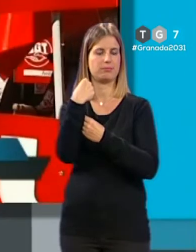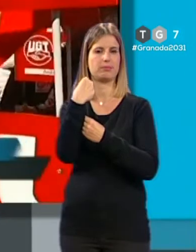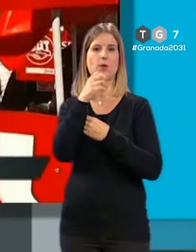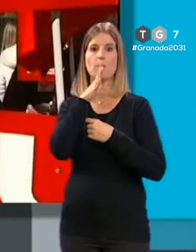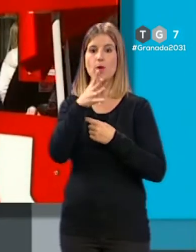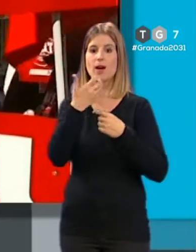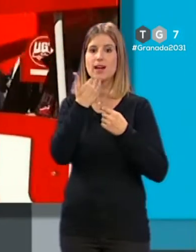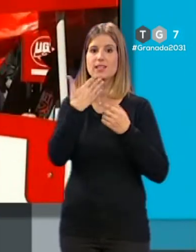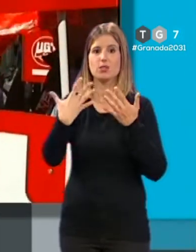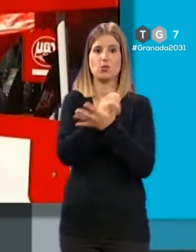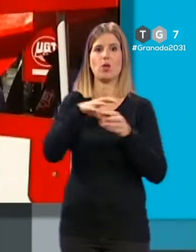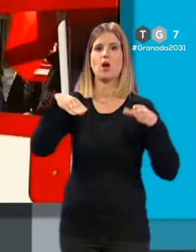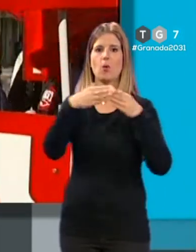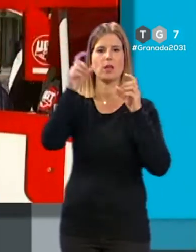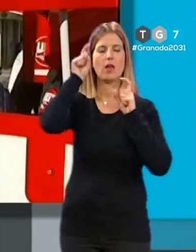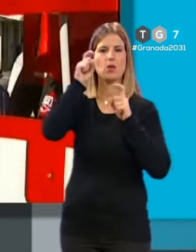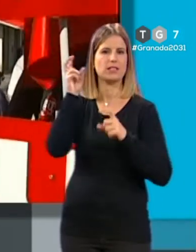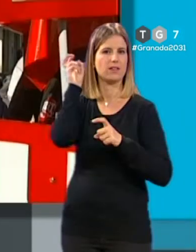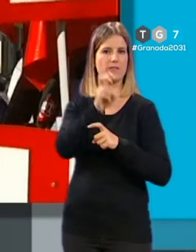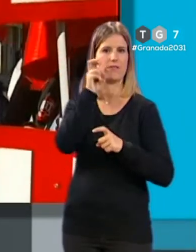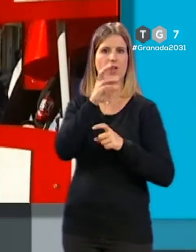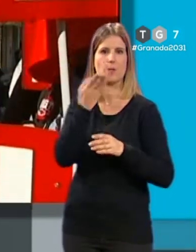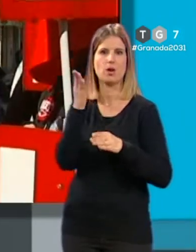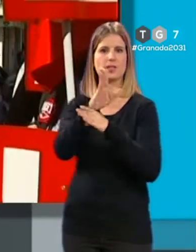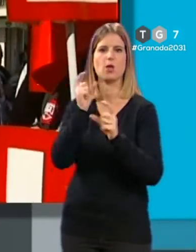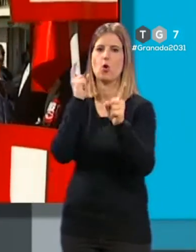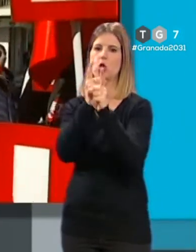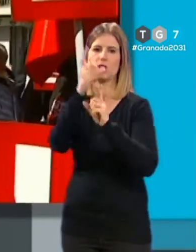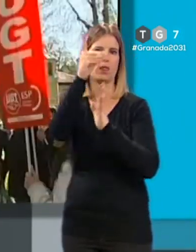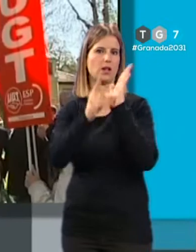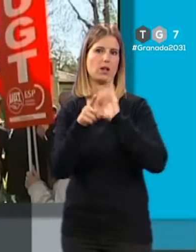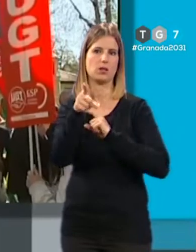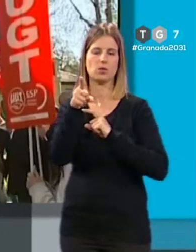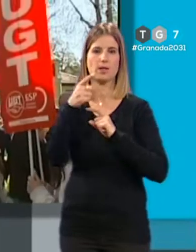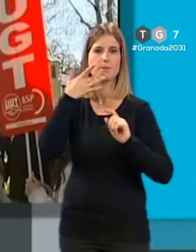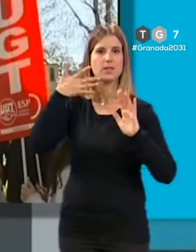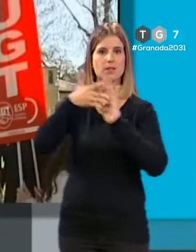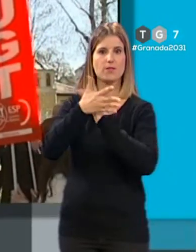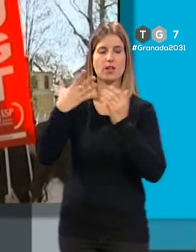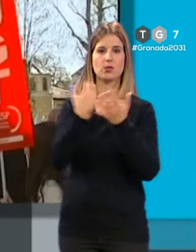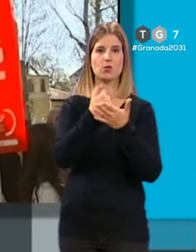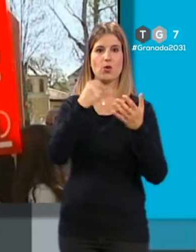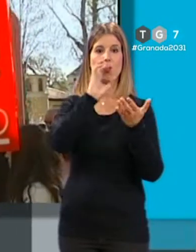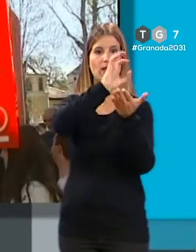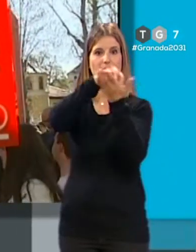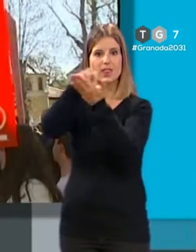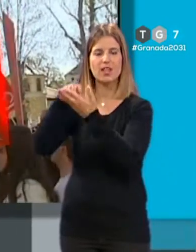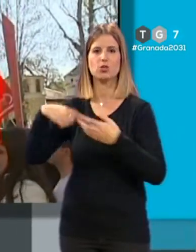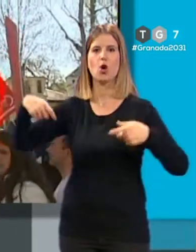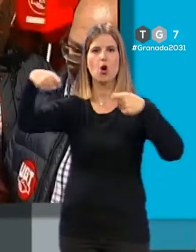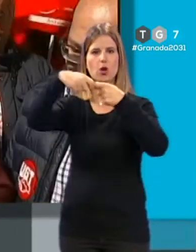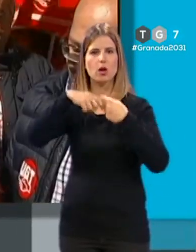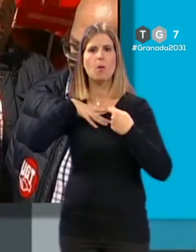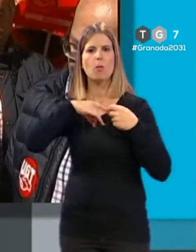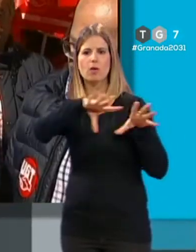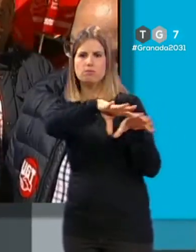prácticamente toda la comunidad educativa en representación de que estamos en contra de este decreto. Supone que todos los centros concertados van a poder